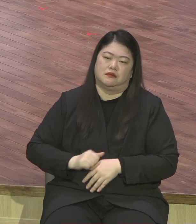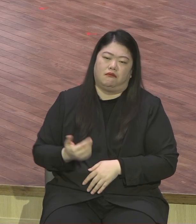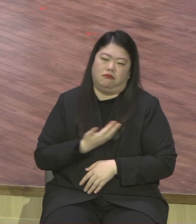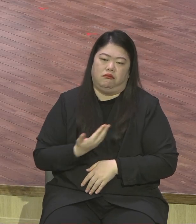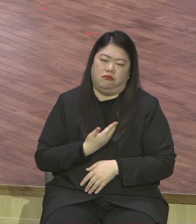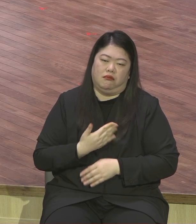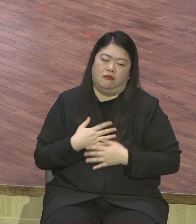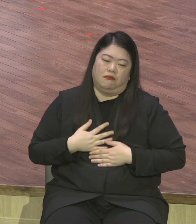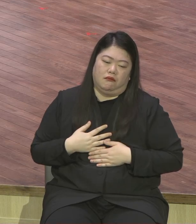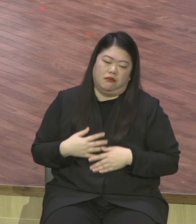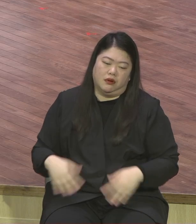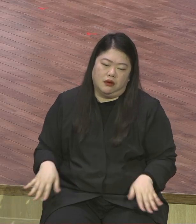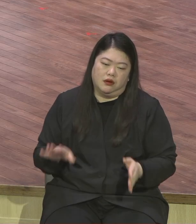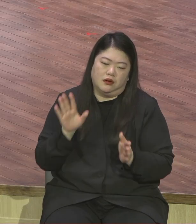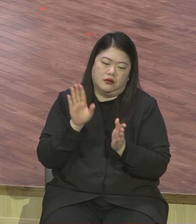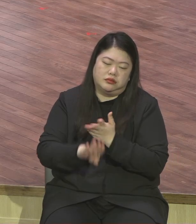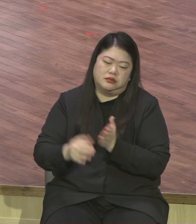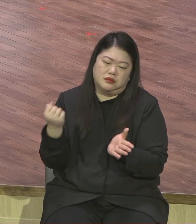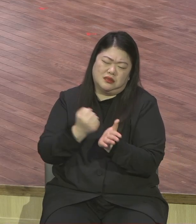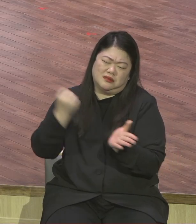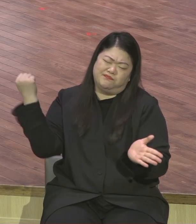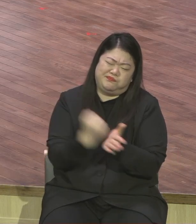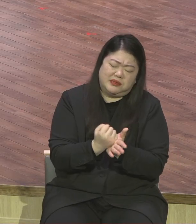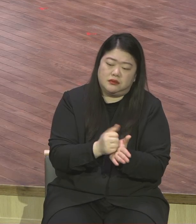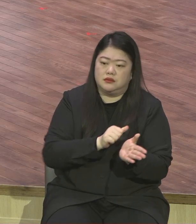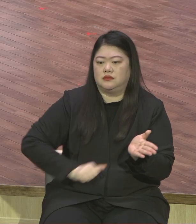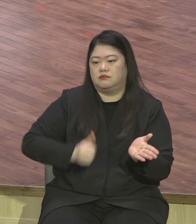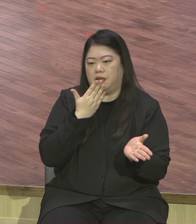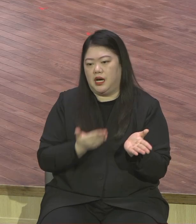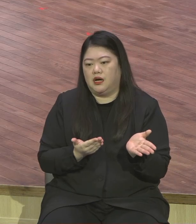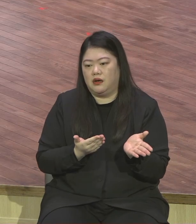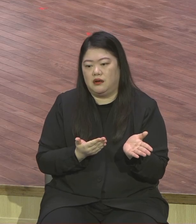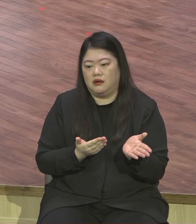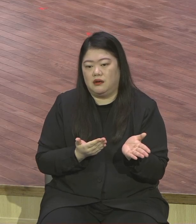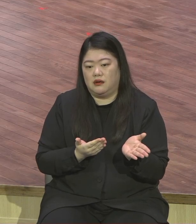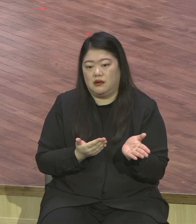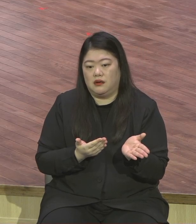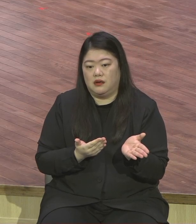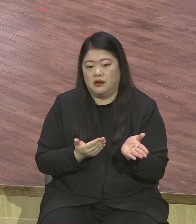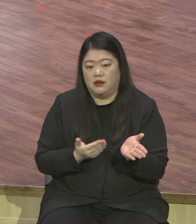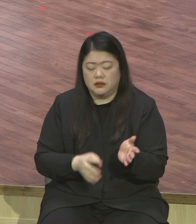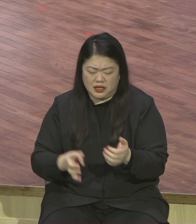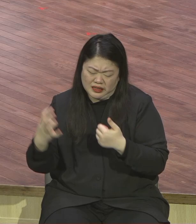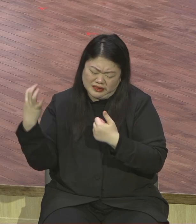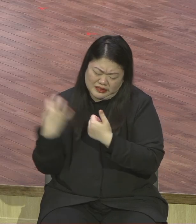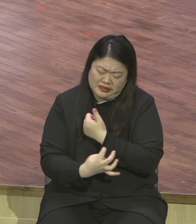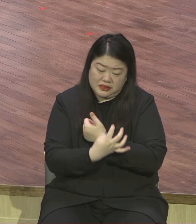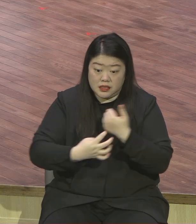왜 그랬어요 왜 그렇게 해야만 했습니까 우리의 죄악이 그 정도로